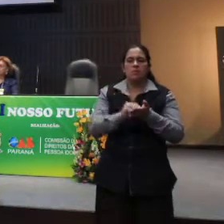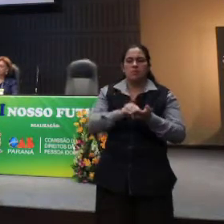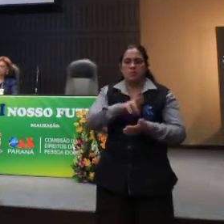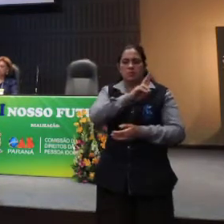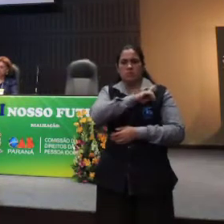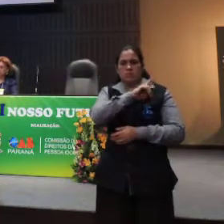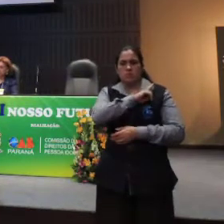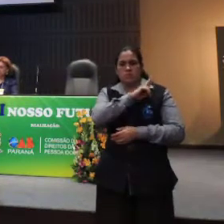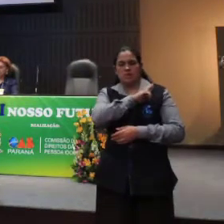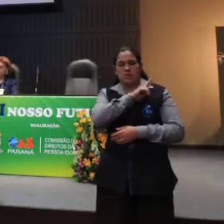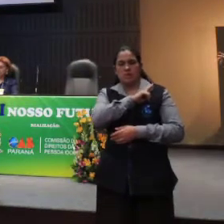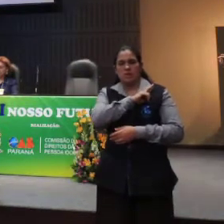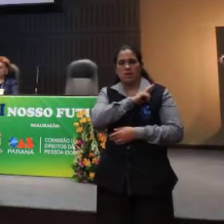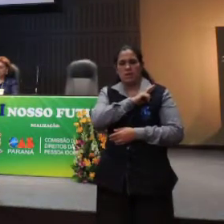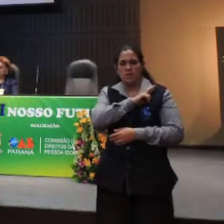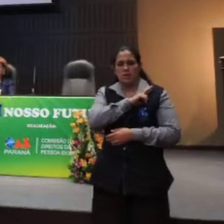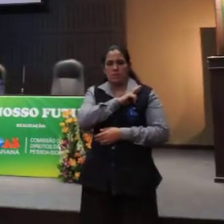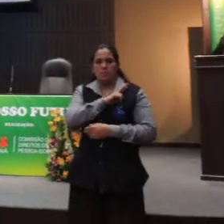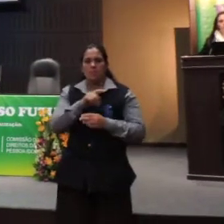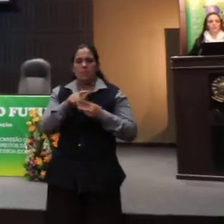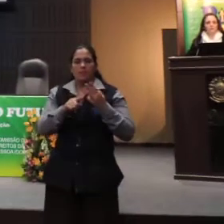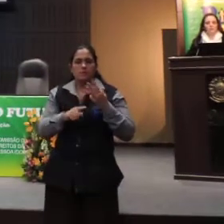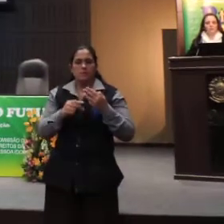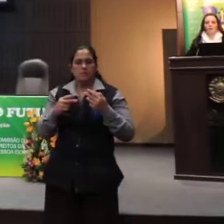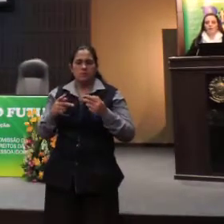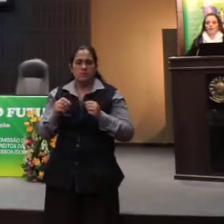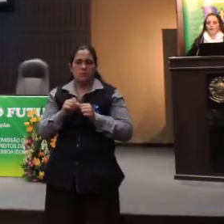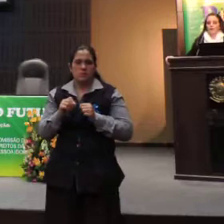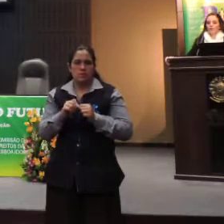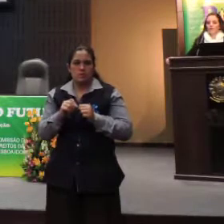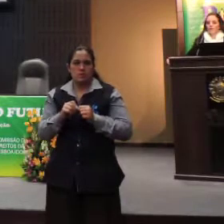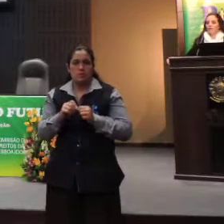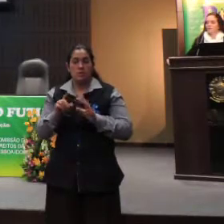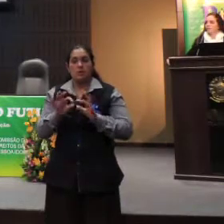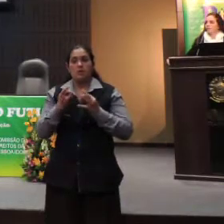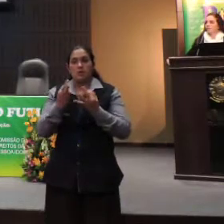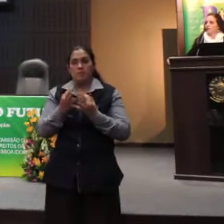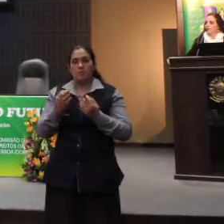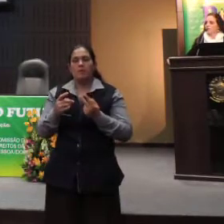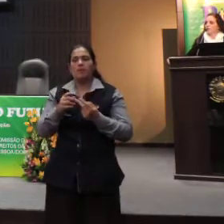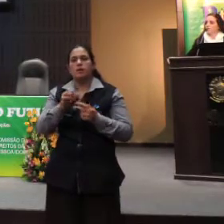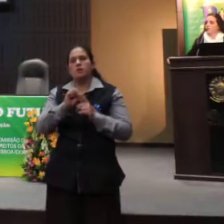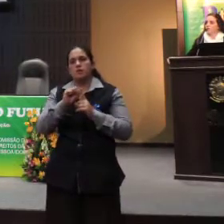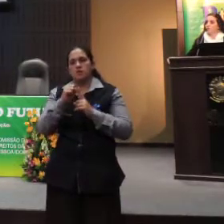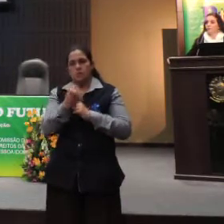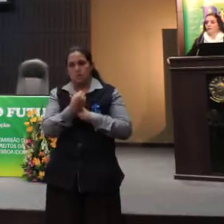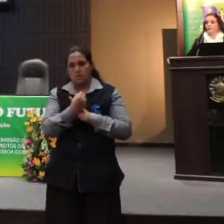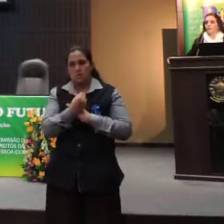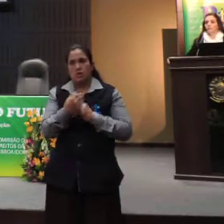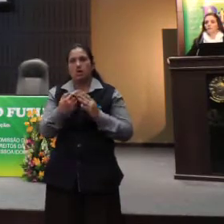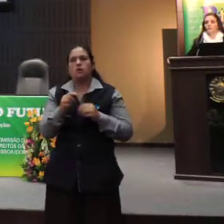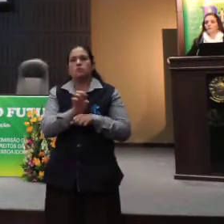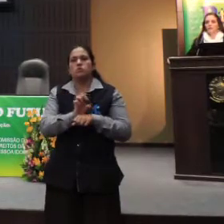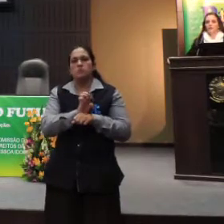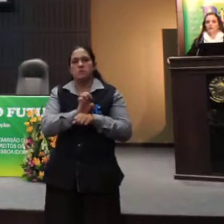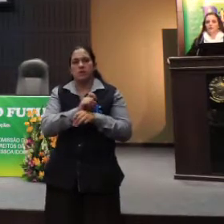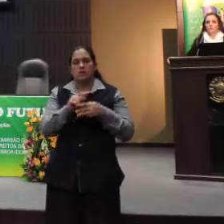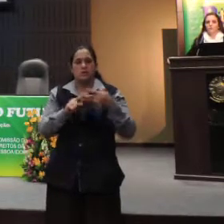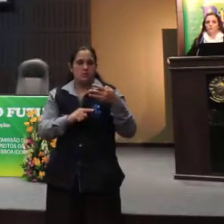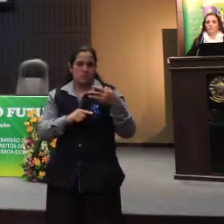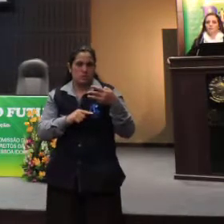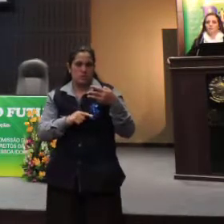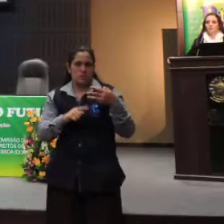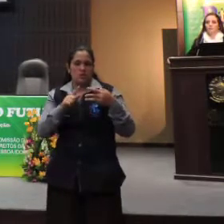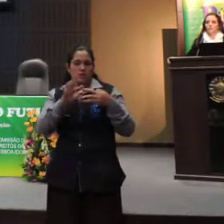responsabilidade desses 3 agentes, digamos, da família, da sociedade e do estado. E, de